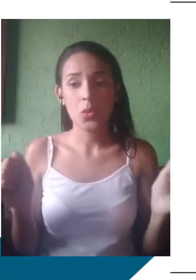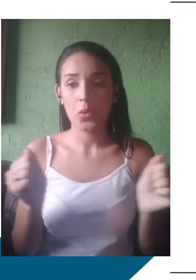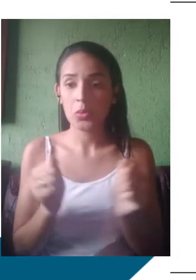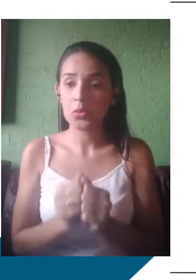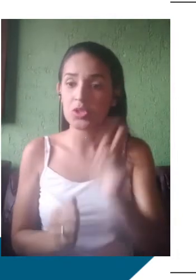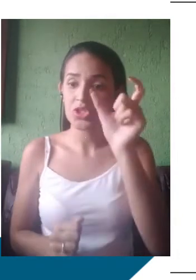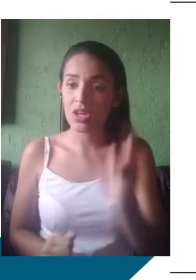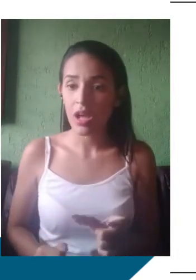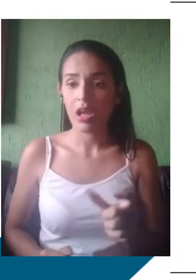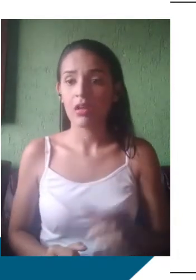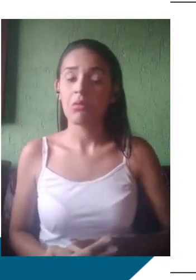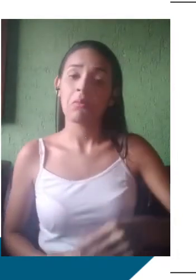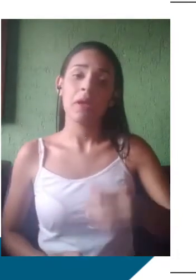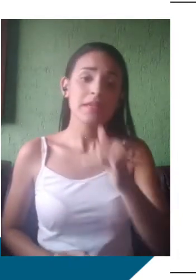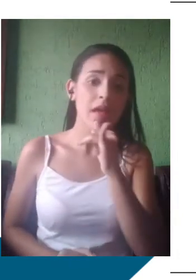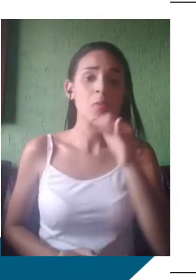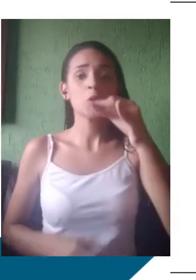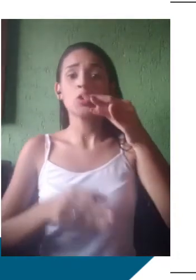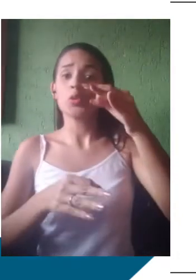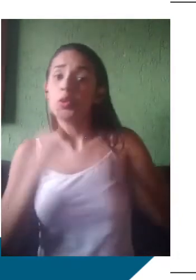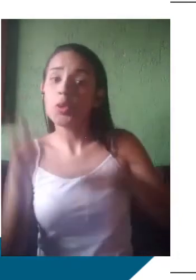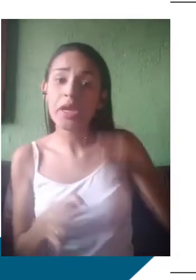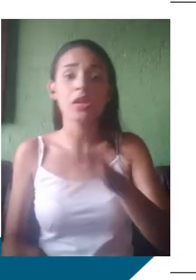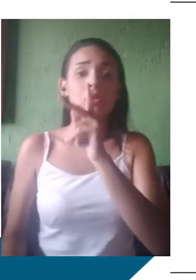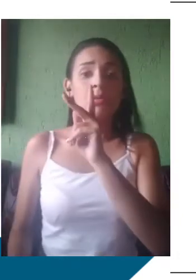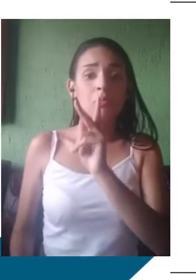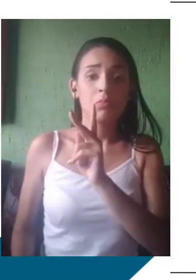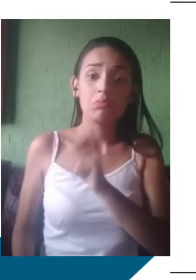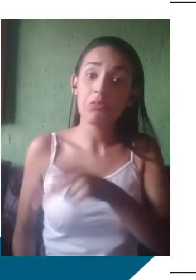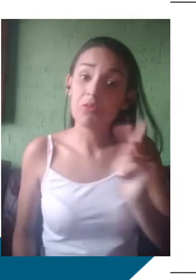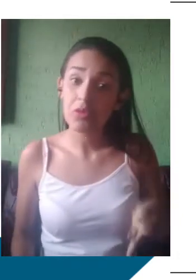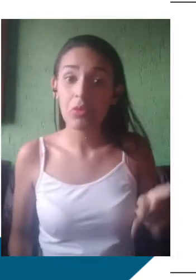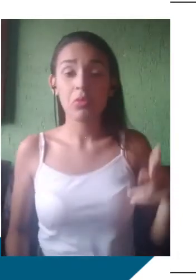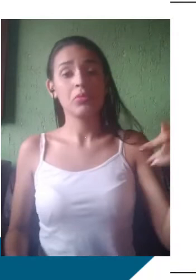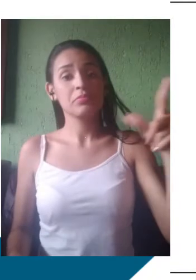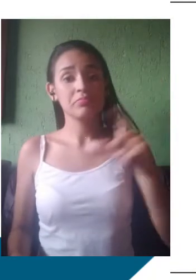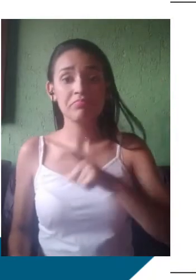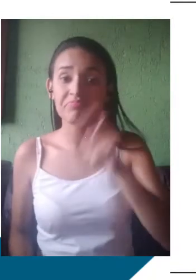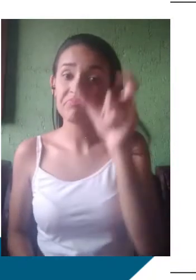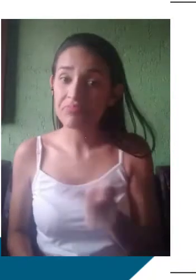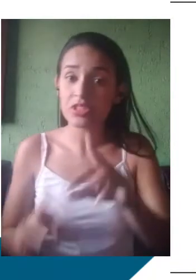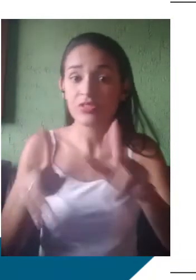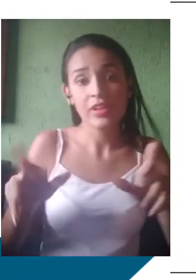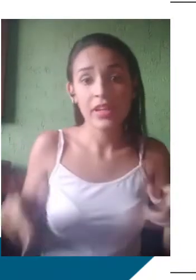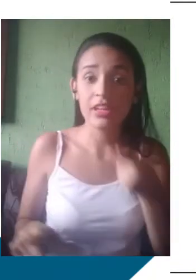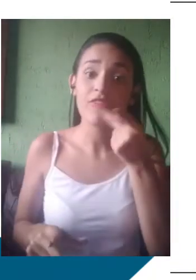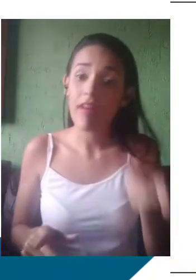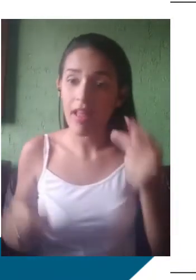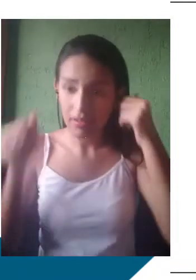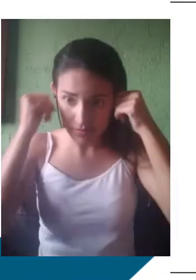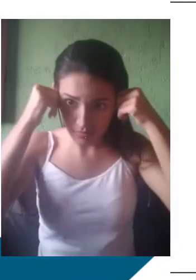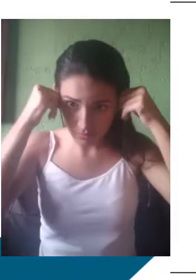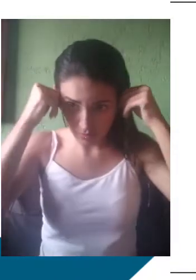Juízes, jornalistas, acadêmicos, médicos, etc. Ou, por exemplo, o registro de um telemarketing. É